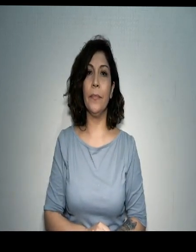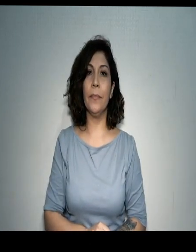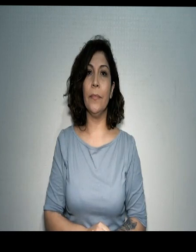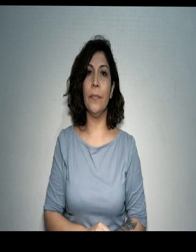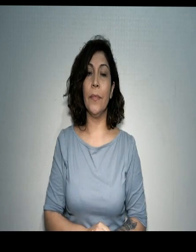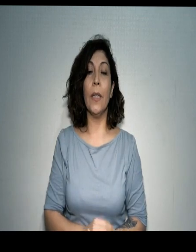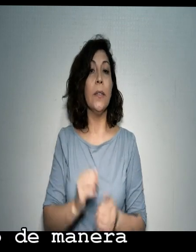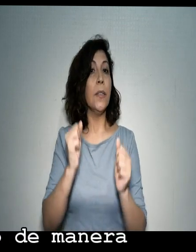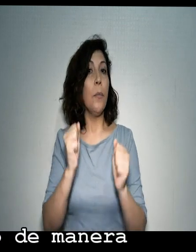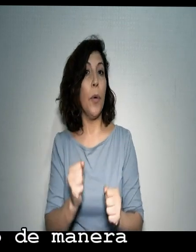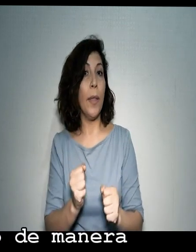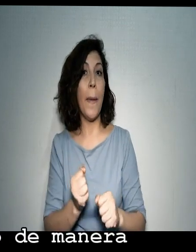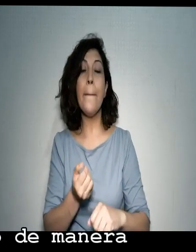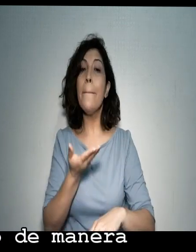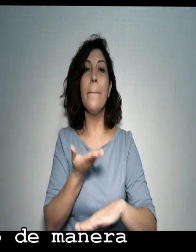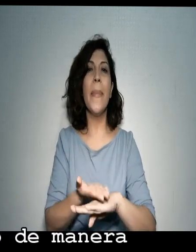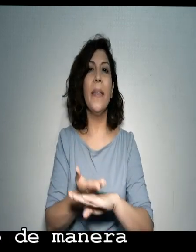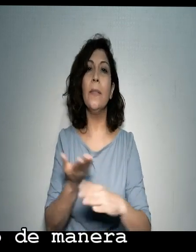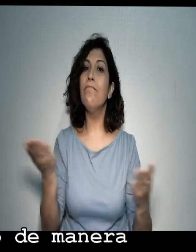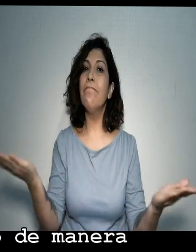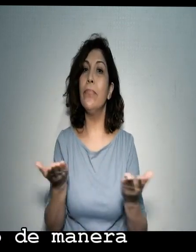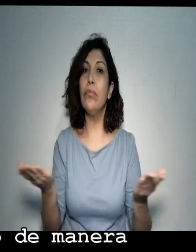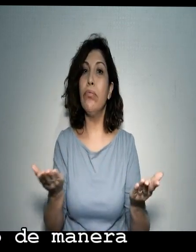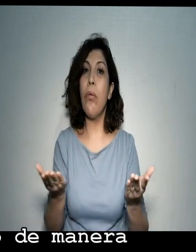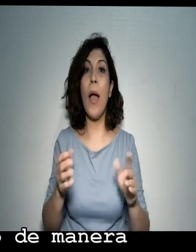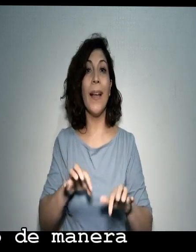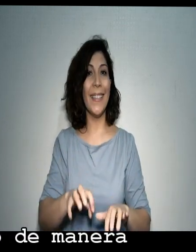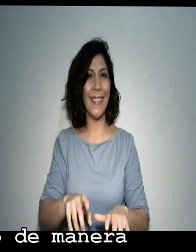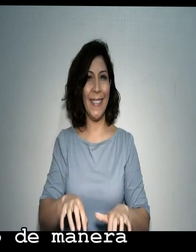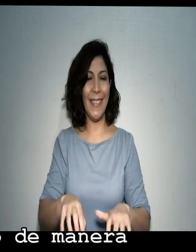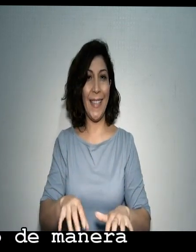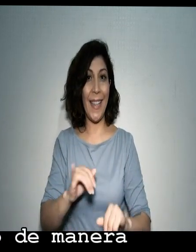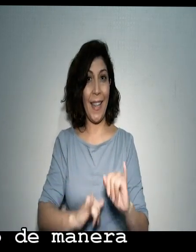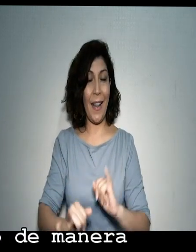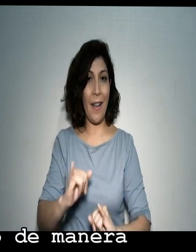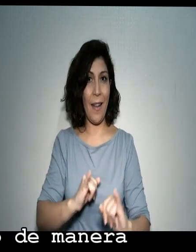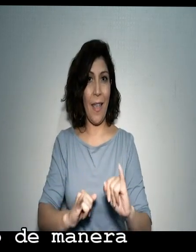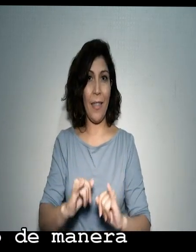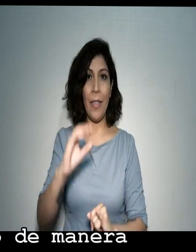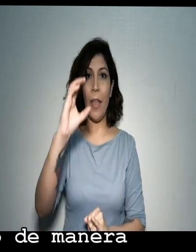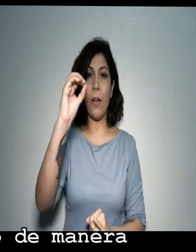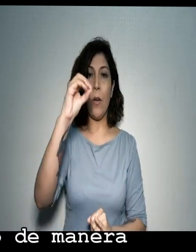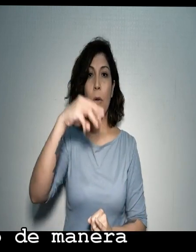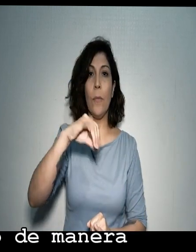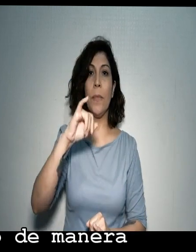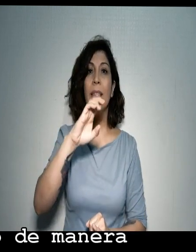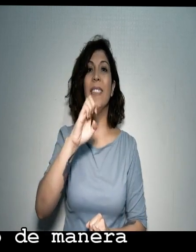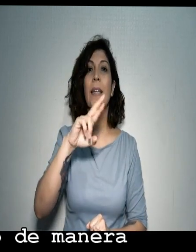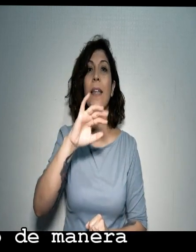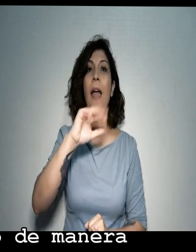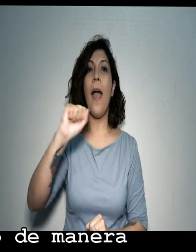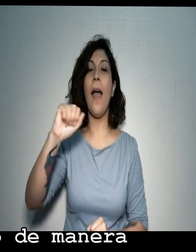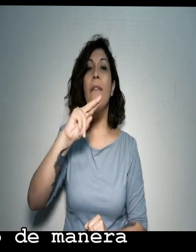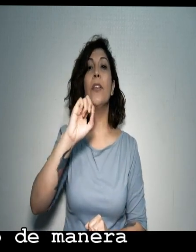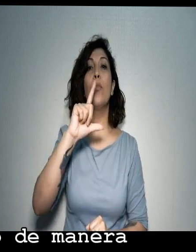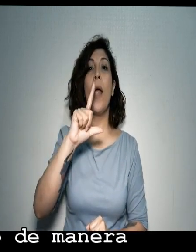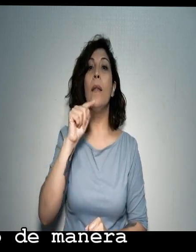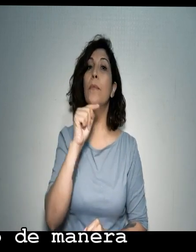Podrá ser solicitado de manera remota en lacomisariavirtual.cl